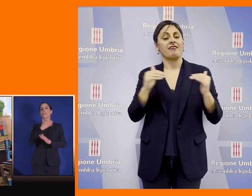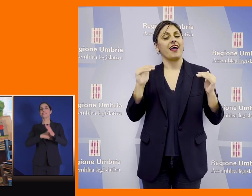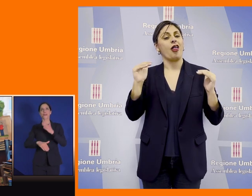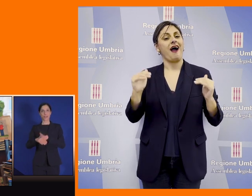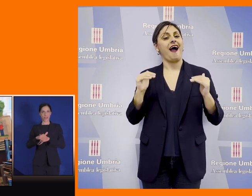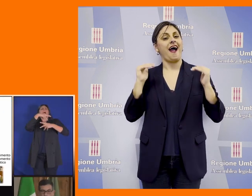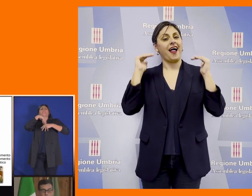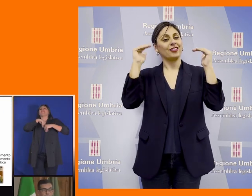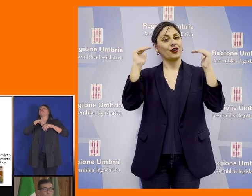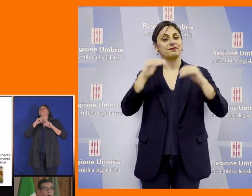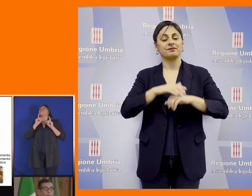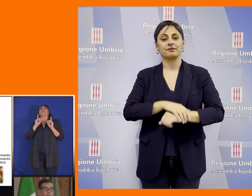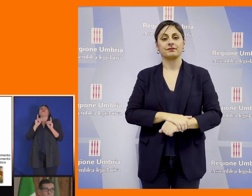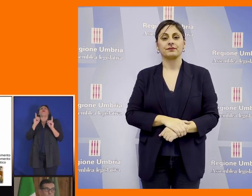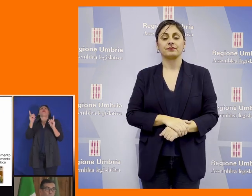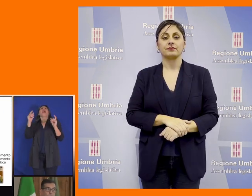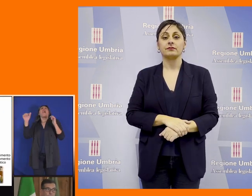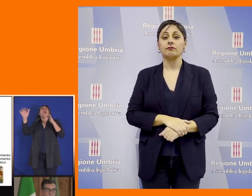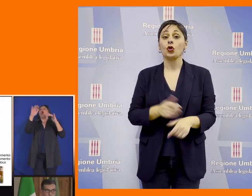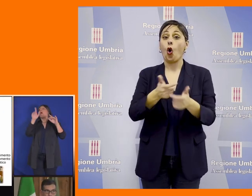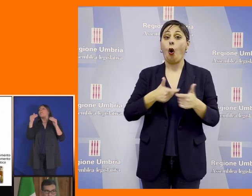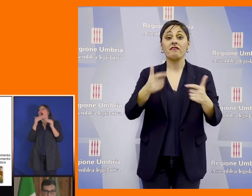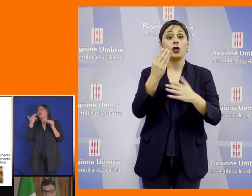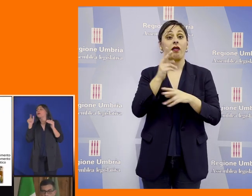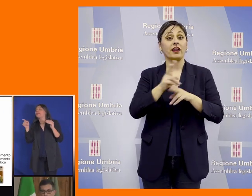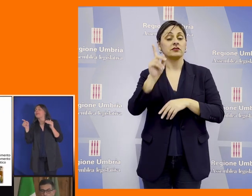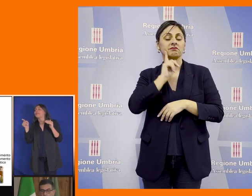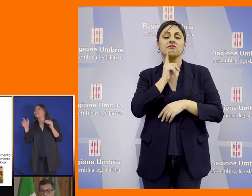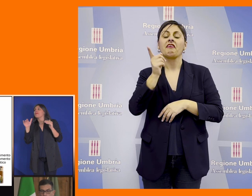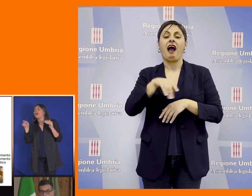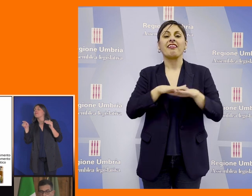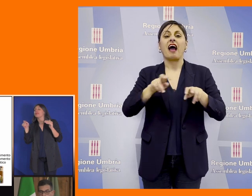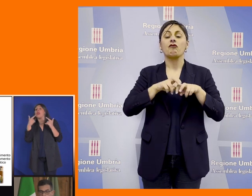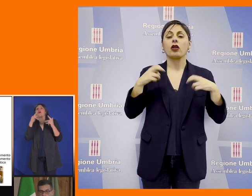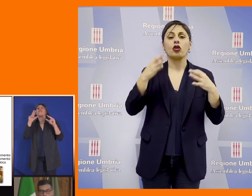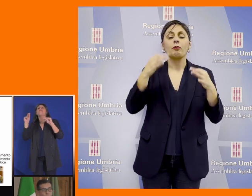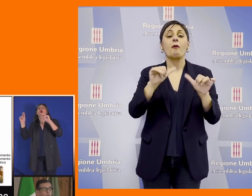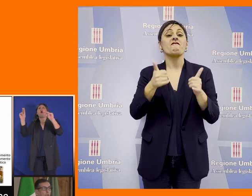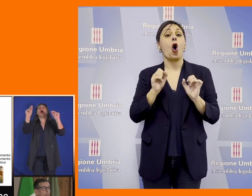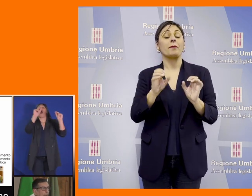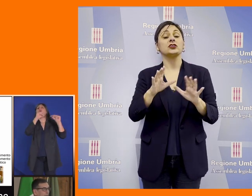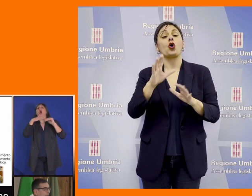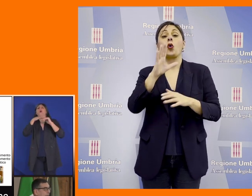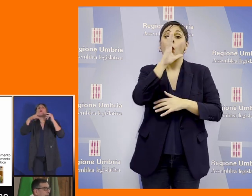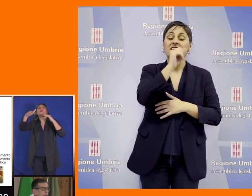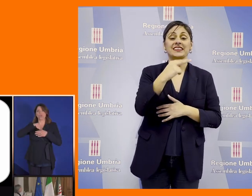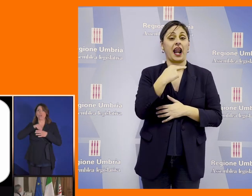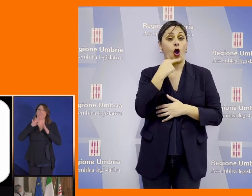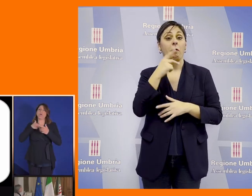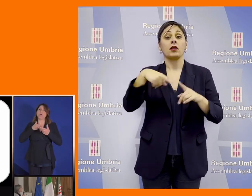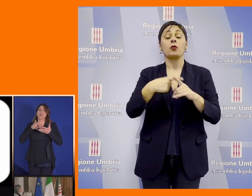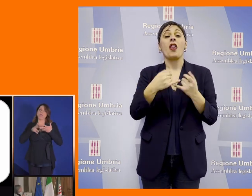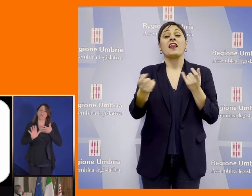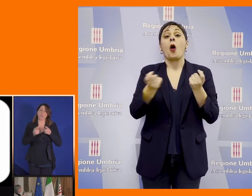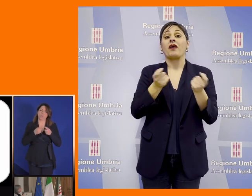a così alto livello Nel convegno dell'ente nazionale sordi anche una tavola rotonda sulla formazione universitaria in logopedia